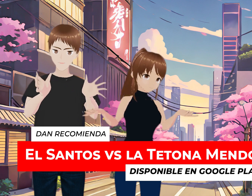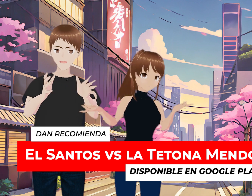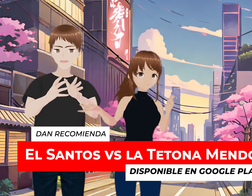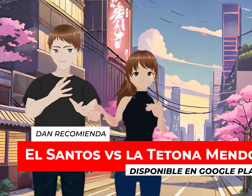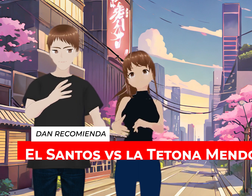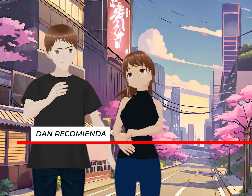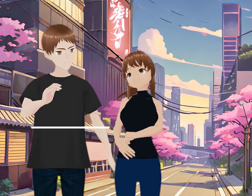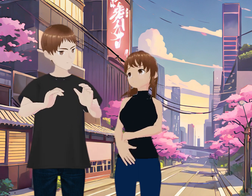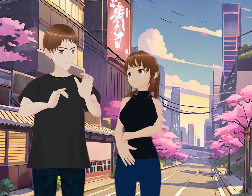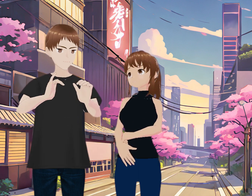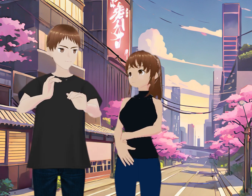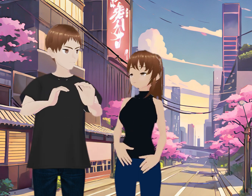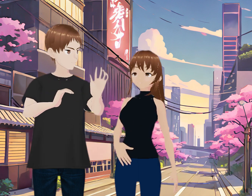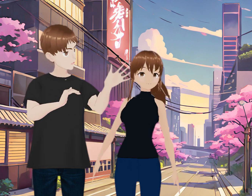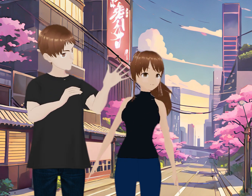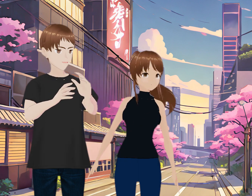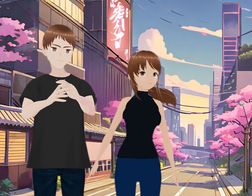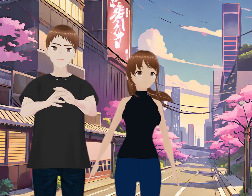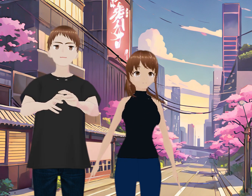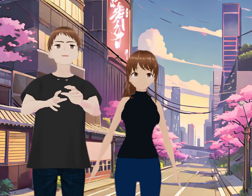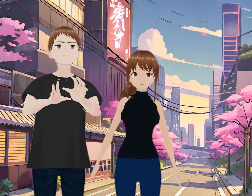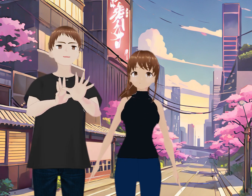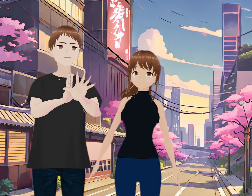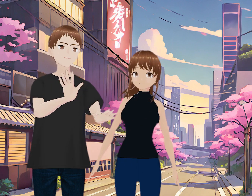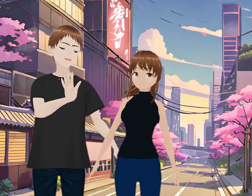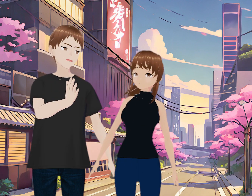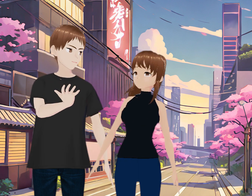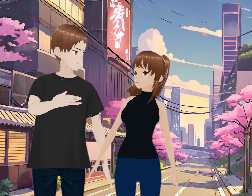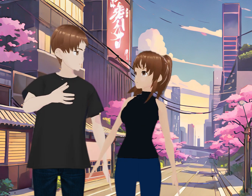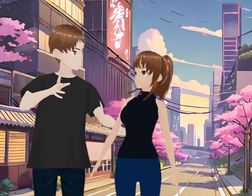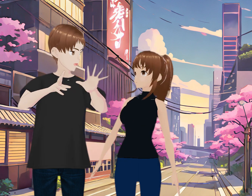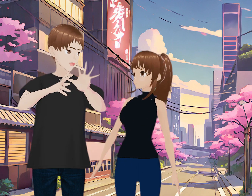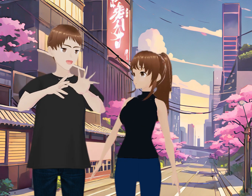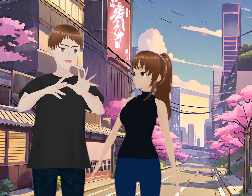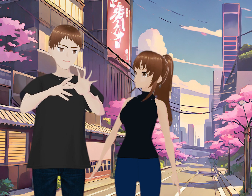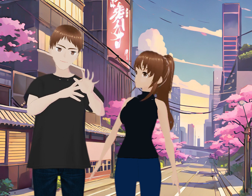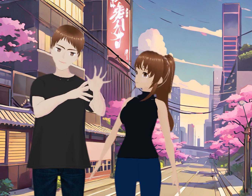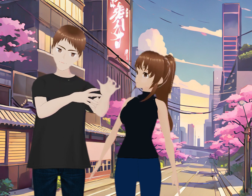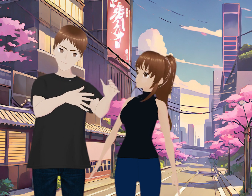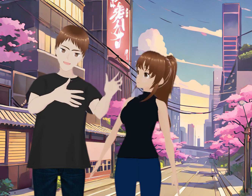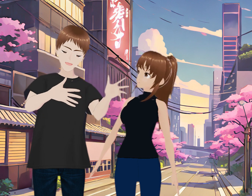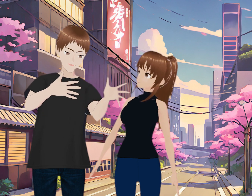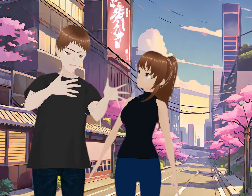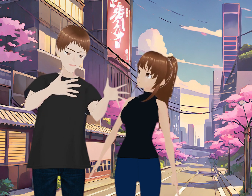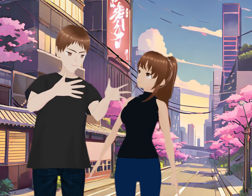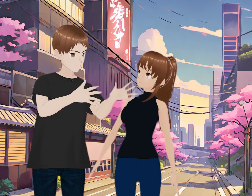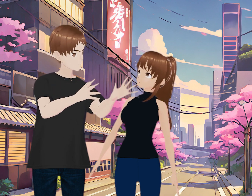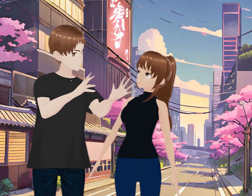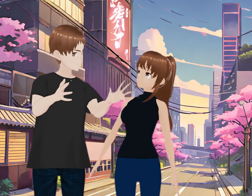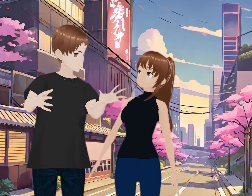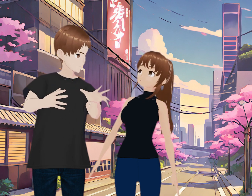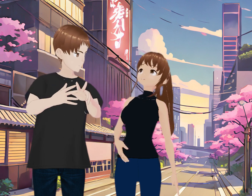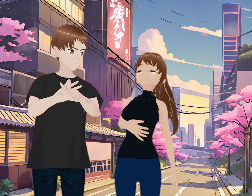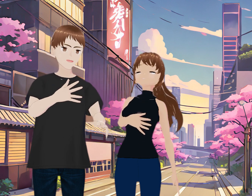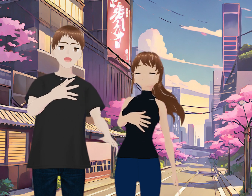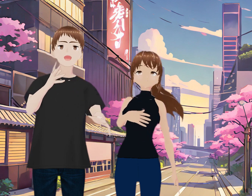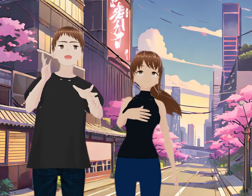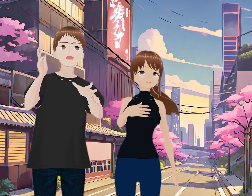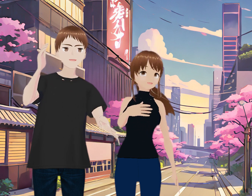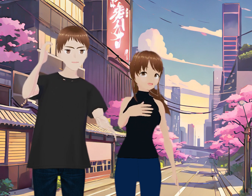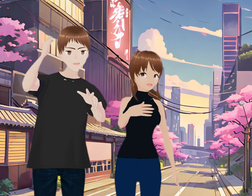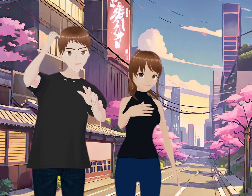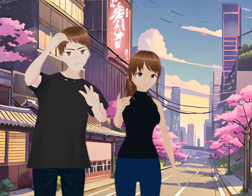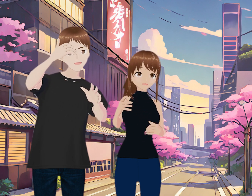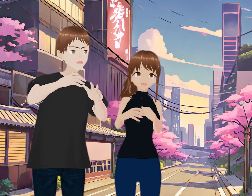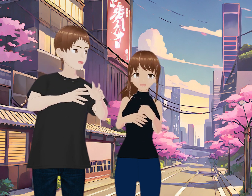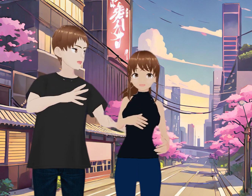En Google Play Aquí nos pusimos a buscarle Como Chris lo hizo Precisamente también acá Les buscamos el precio Creo que está en 30 pesos Si no me falla la memoria